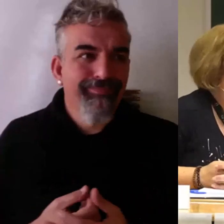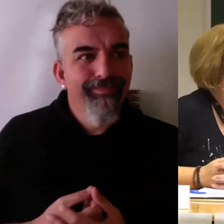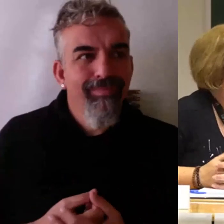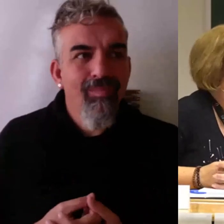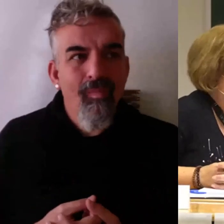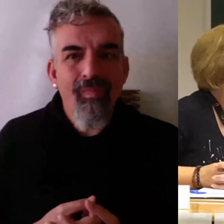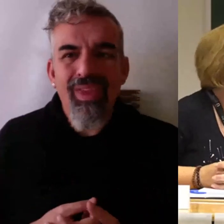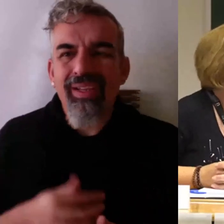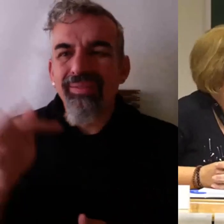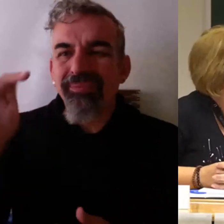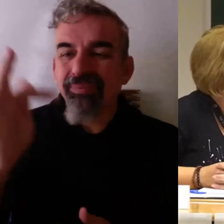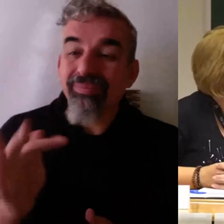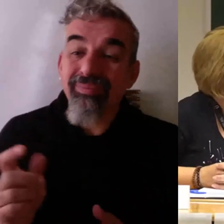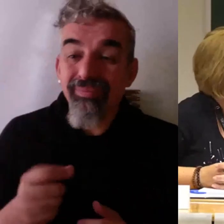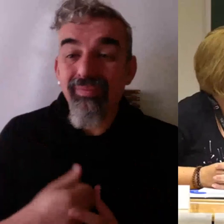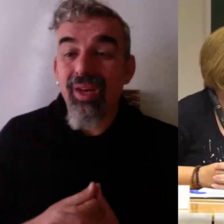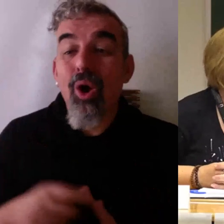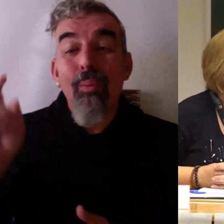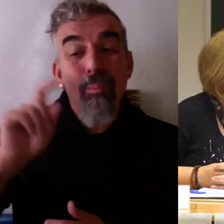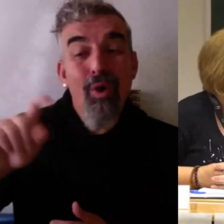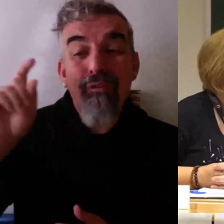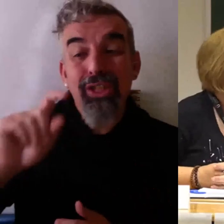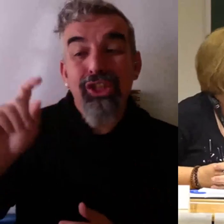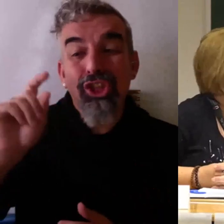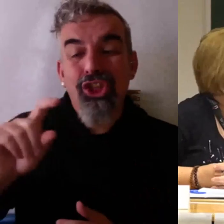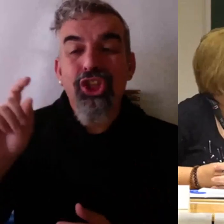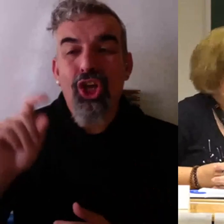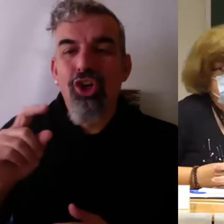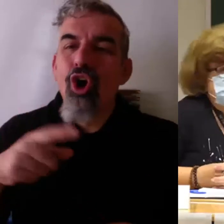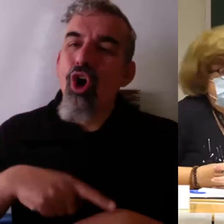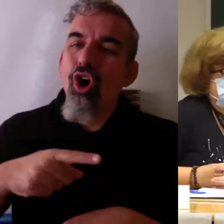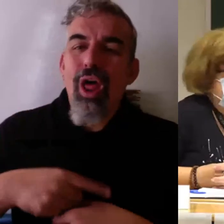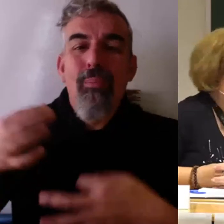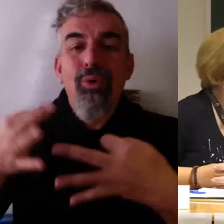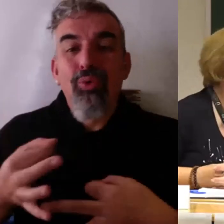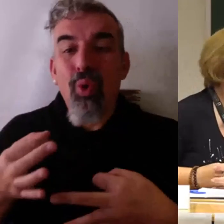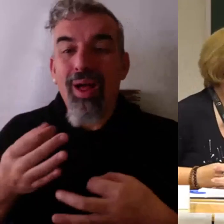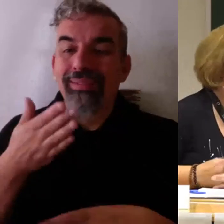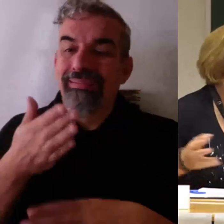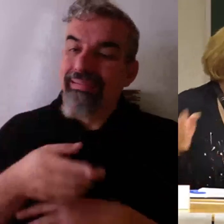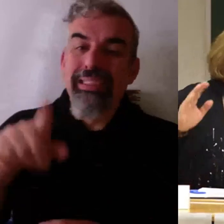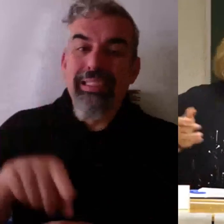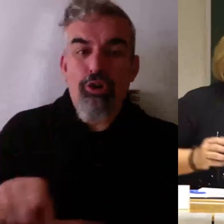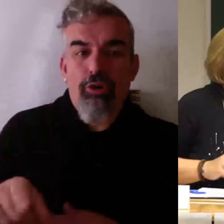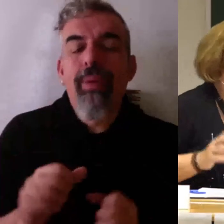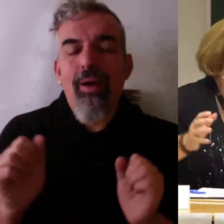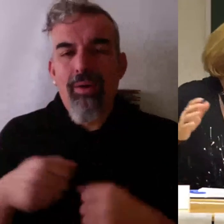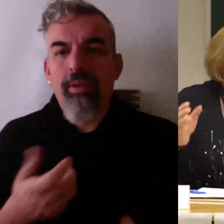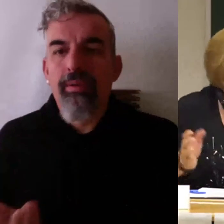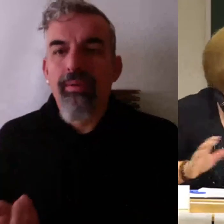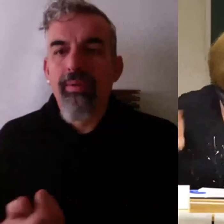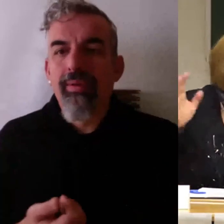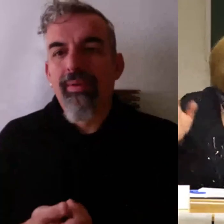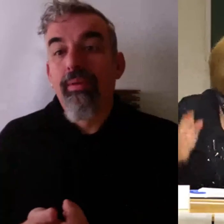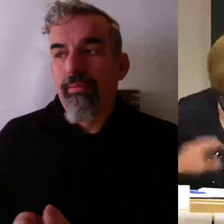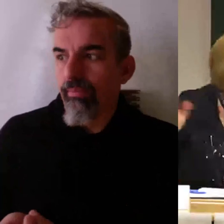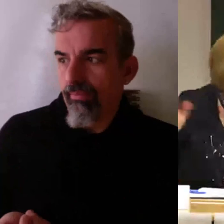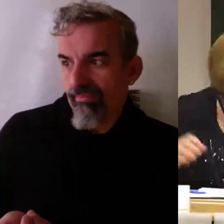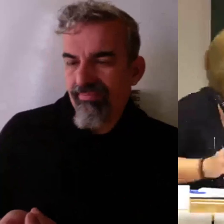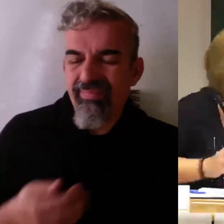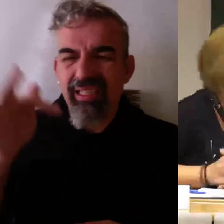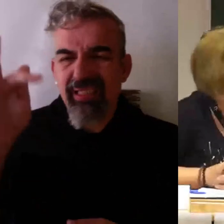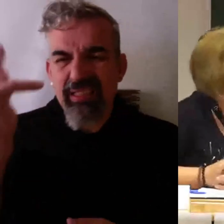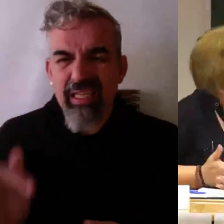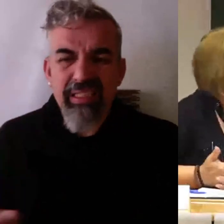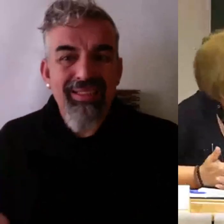de Likert estar de acuerdo con que el profesor llega puntualmente a clase sí, estoy de acuerdo, medianamente de acuerdo, llegó un día tarde así